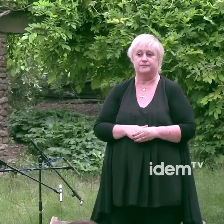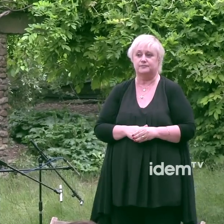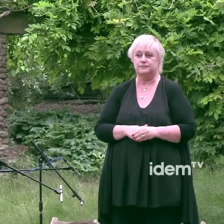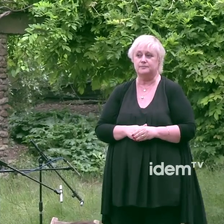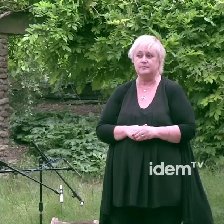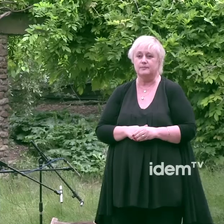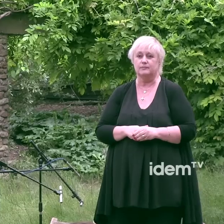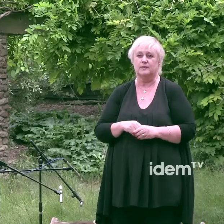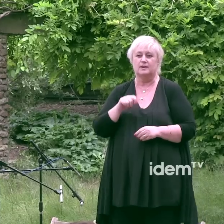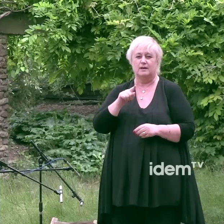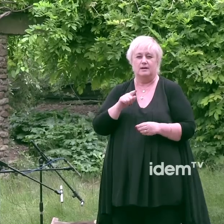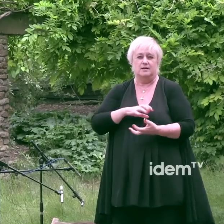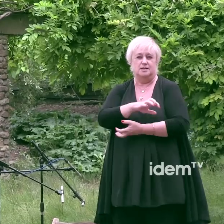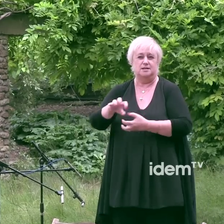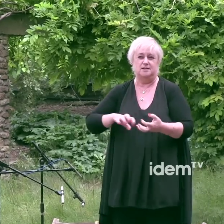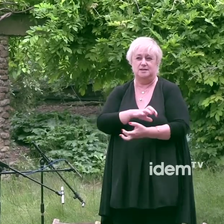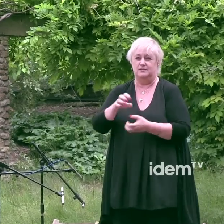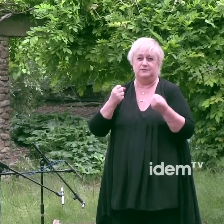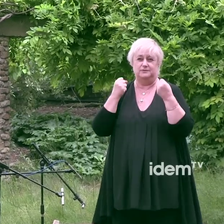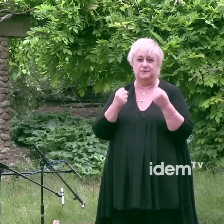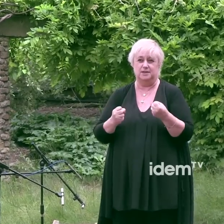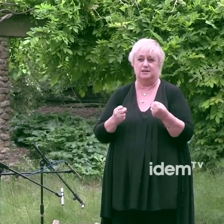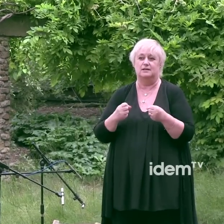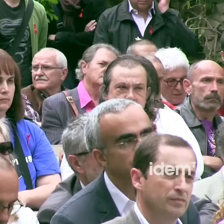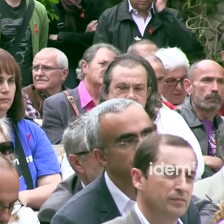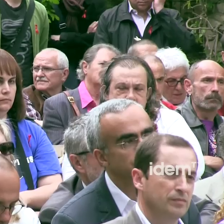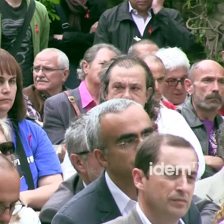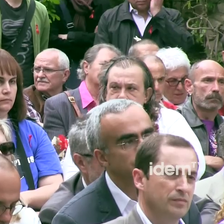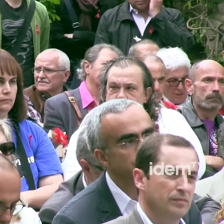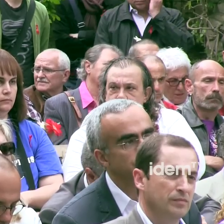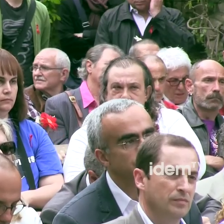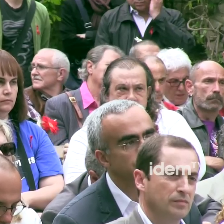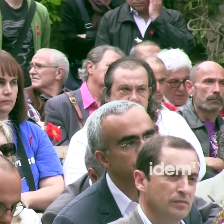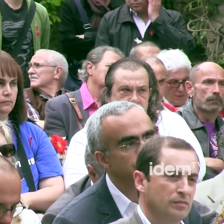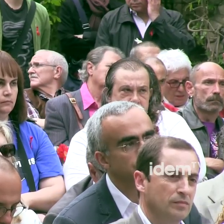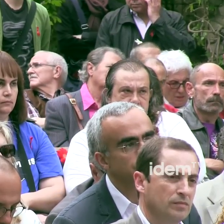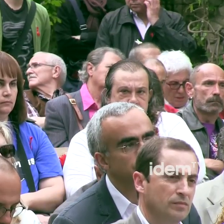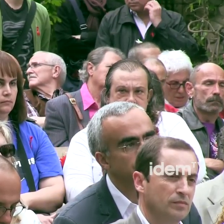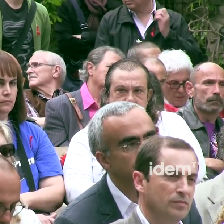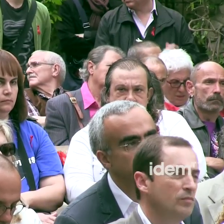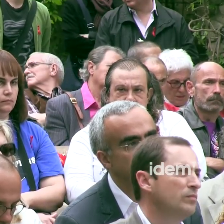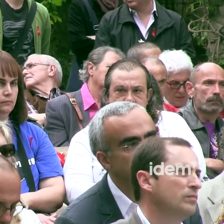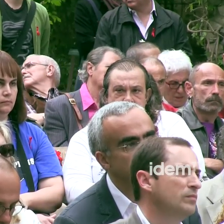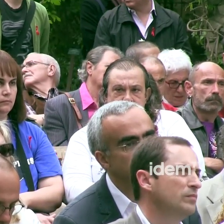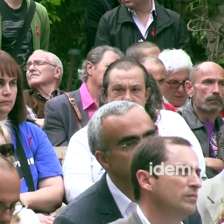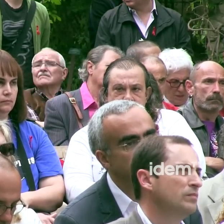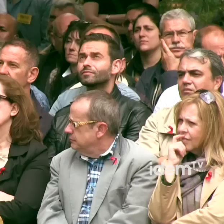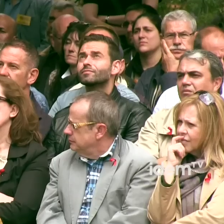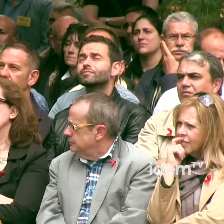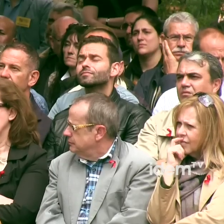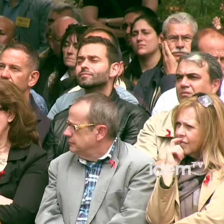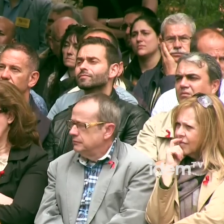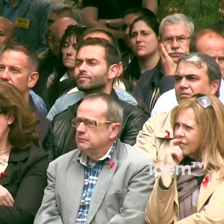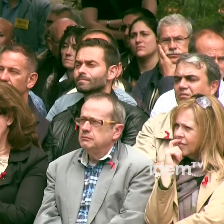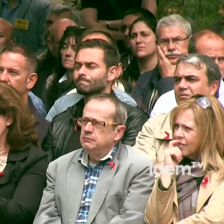i agressivitat desfarmada en els darrers dies al país veí a França arran de la provasió de la llei del matrimoni igualitari.